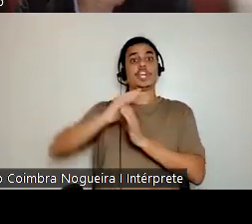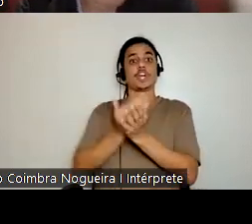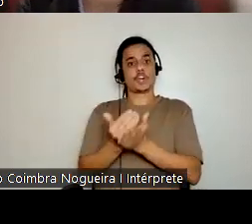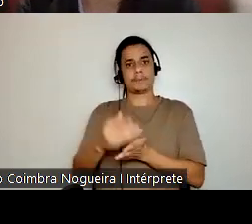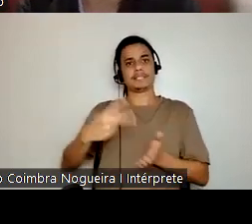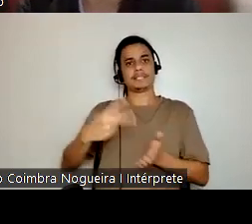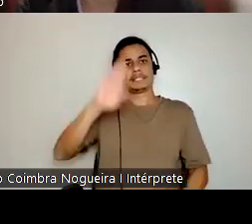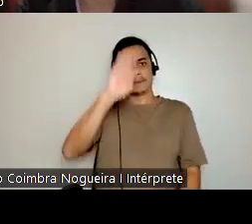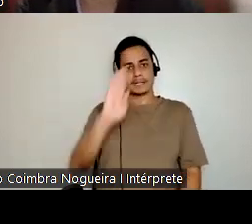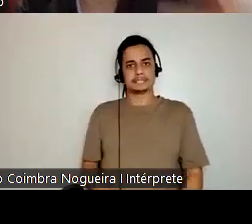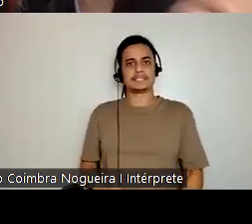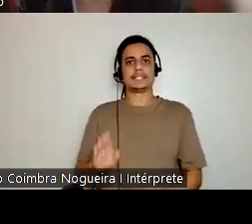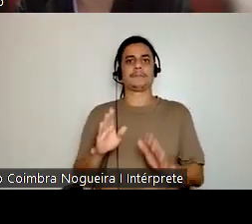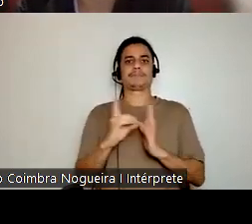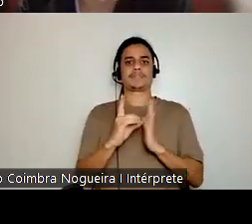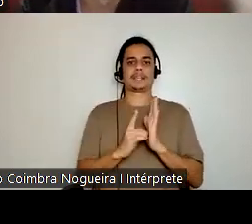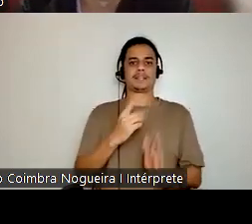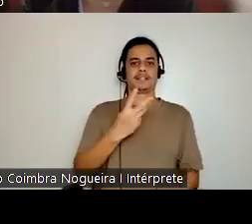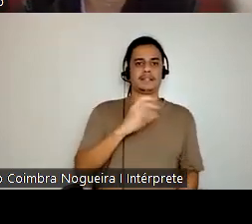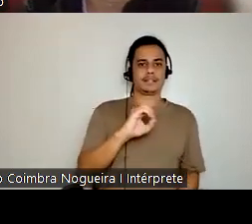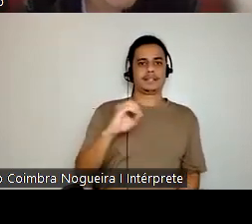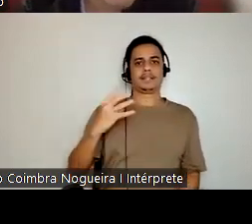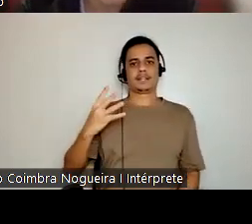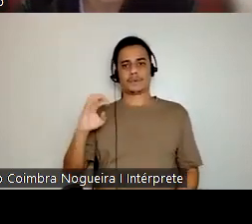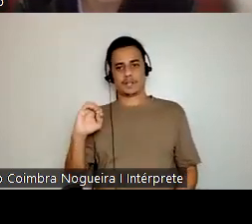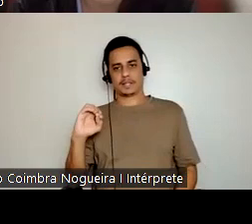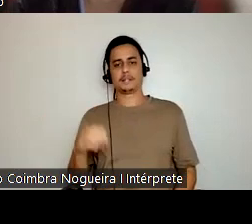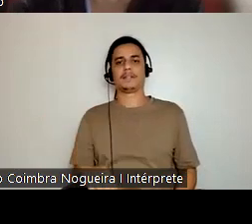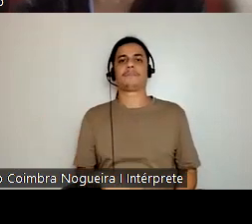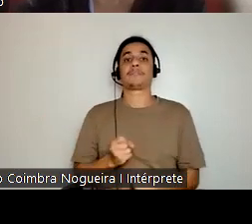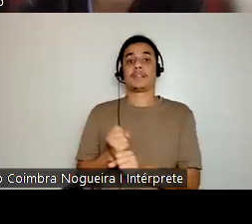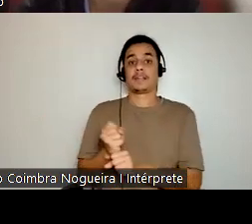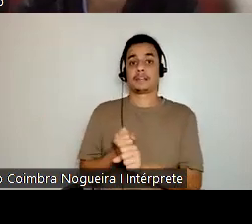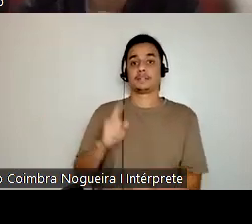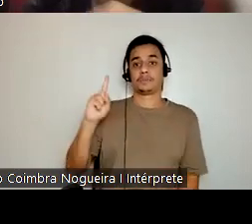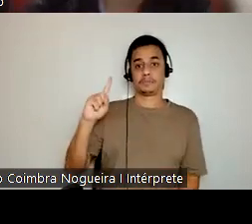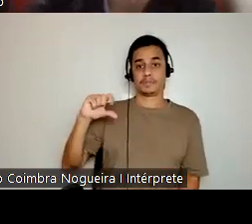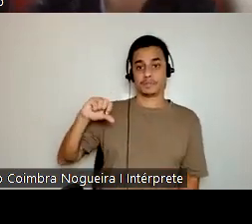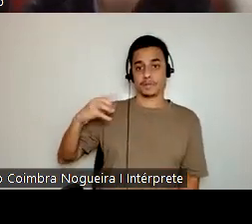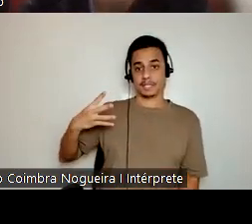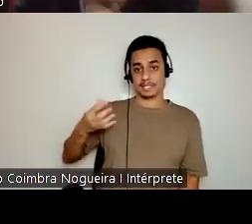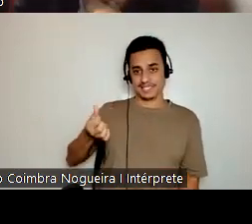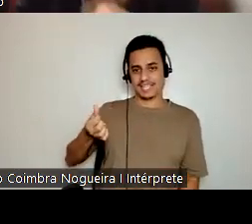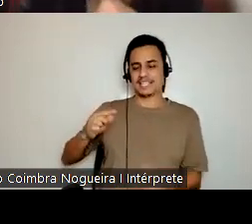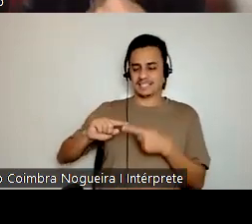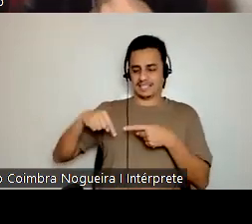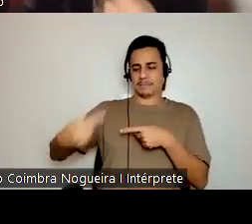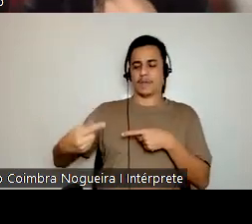na década de 30 e 40, eu trago aqui em 46, já depois da Segunda Guerra,